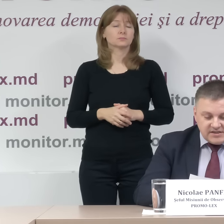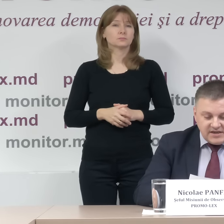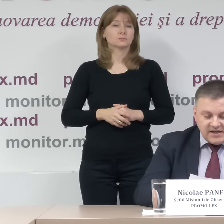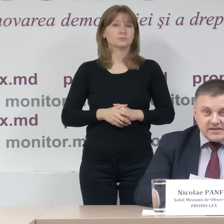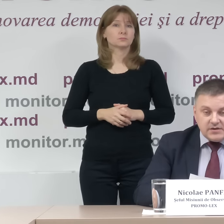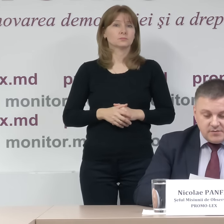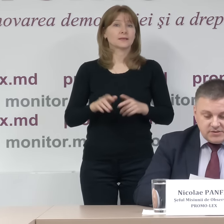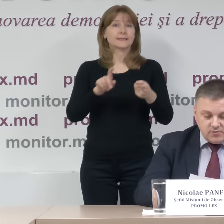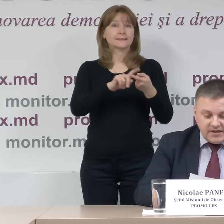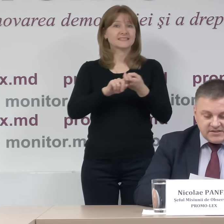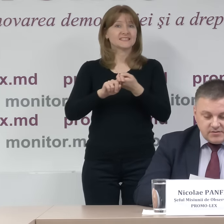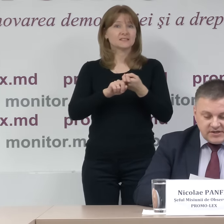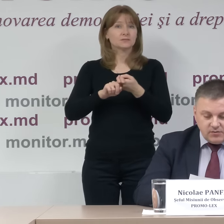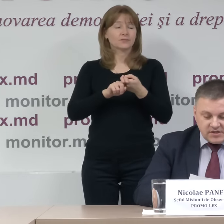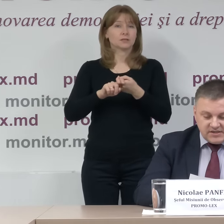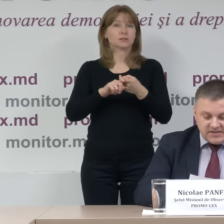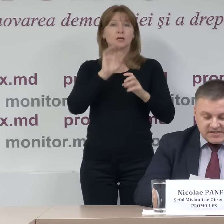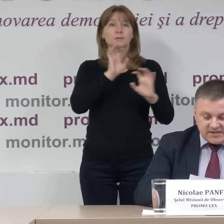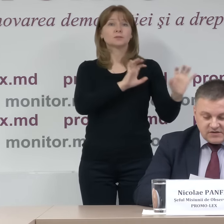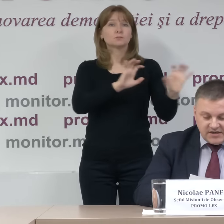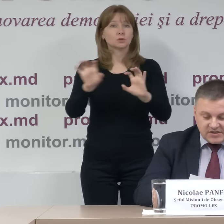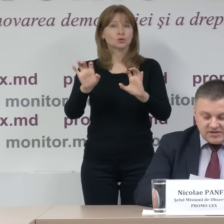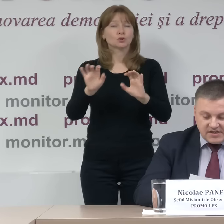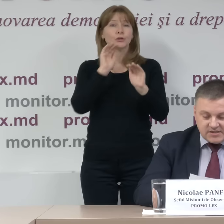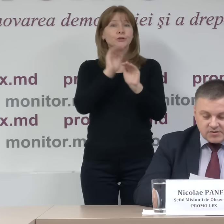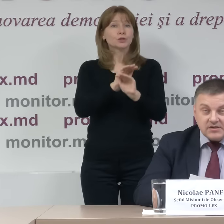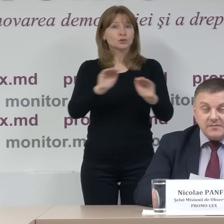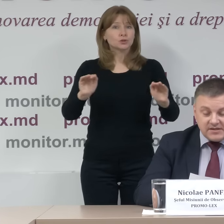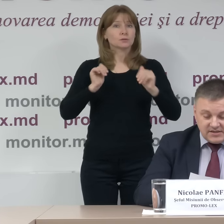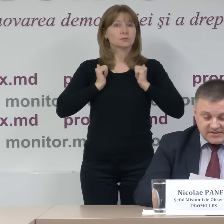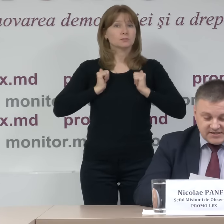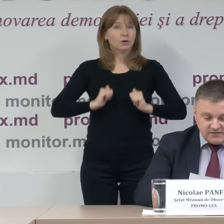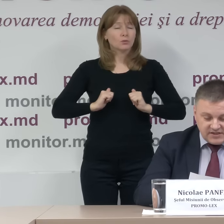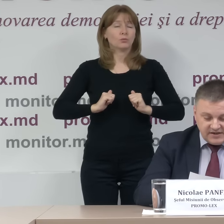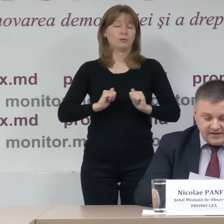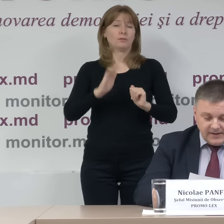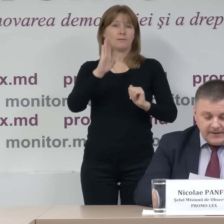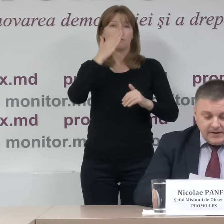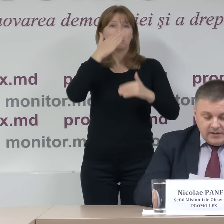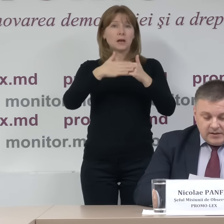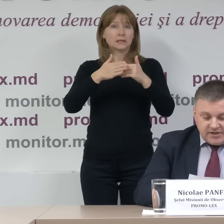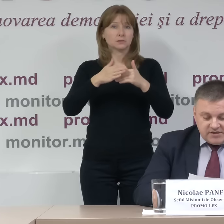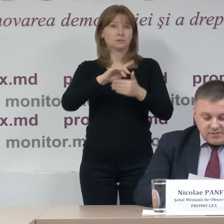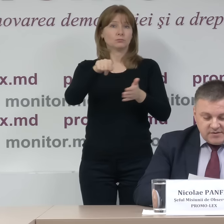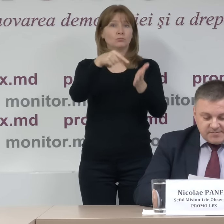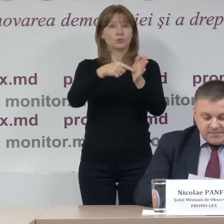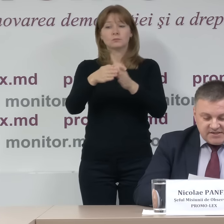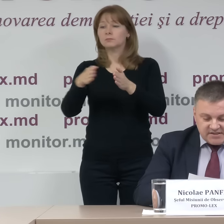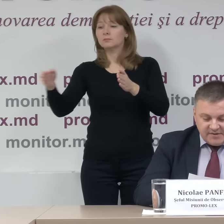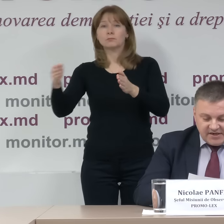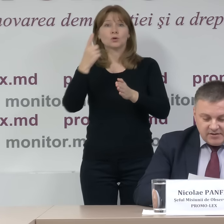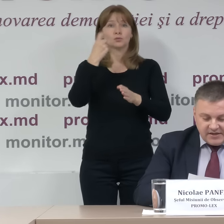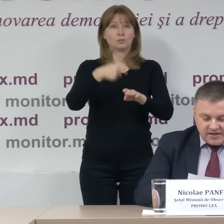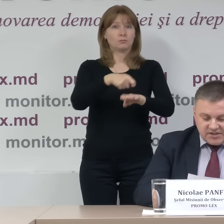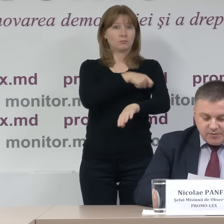Incidente legate de omisiunea asigurării ordinei în secție de votare și în rază de 100 de metri de la secție de votare, și aici vorbim despre